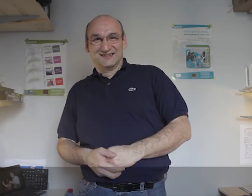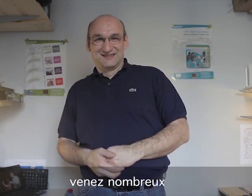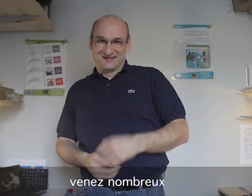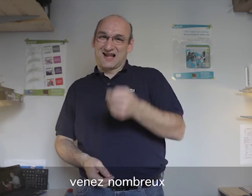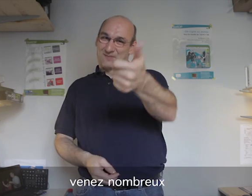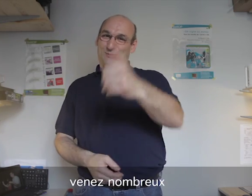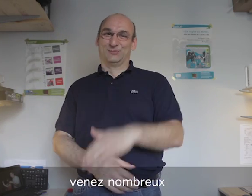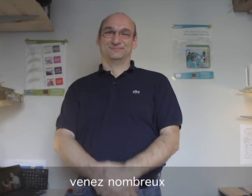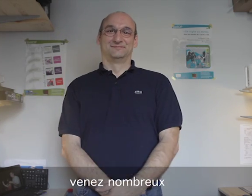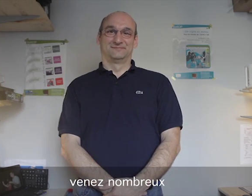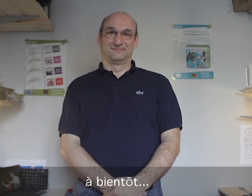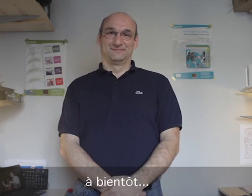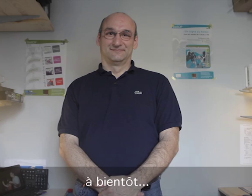Venez nombreux A bientôt